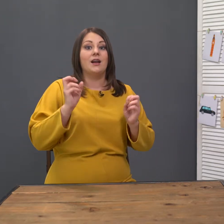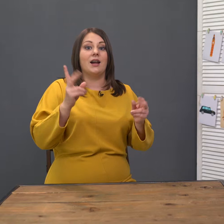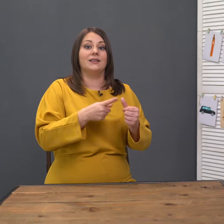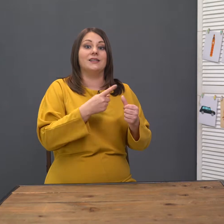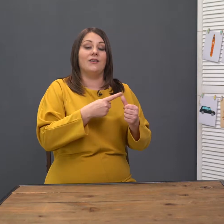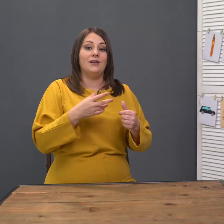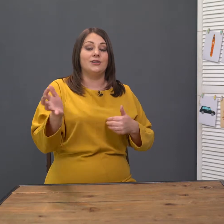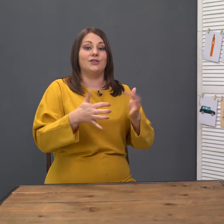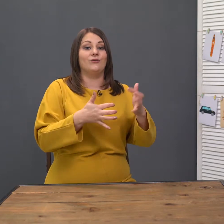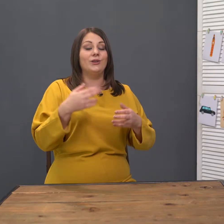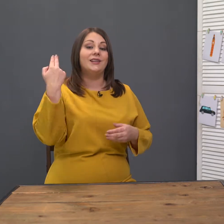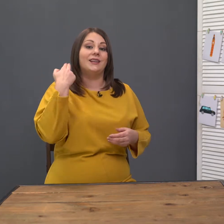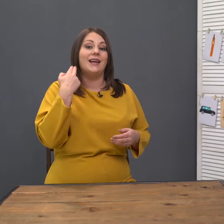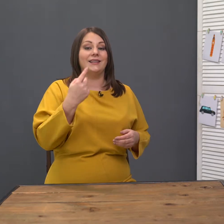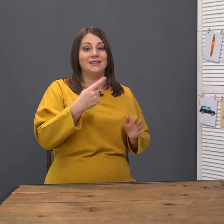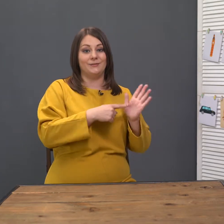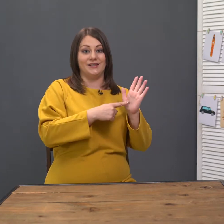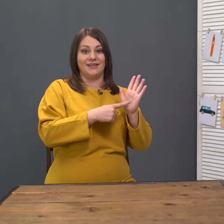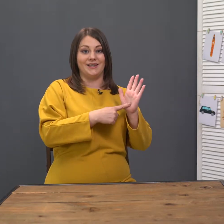как называются животные на английском языке.